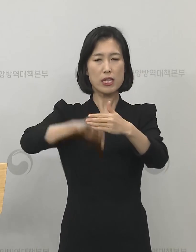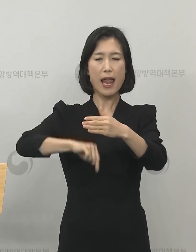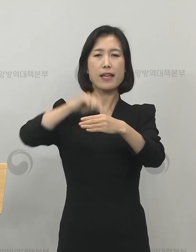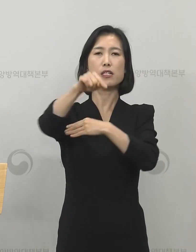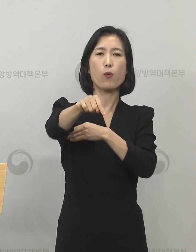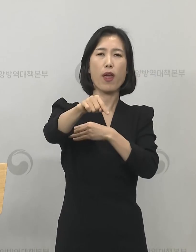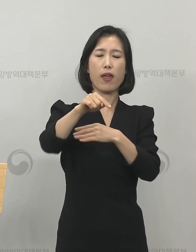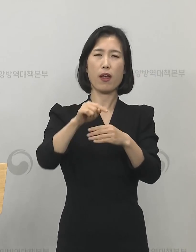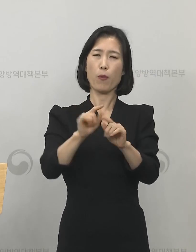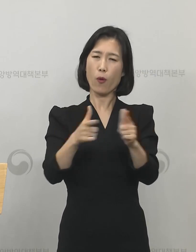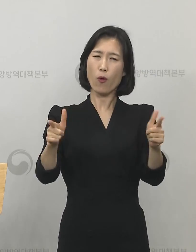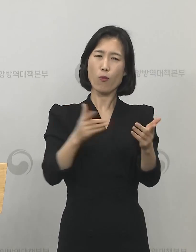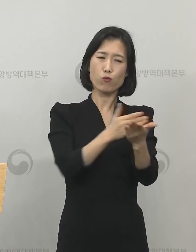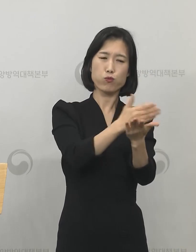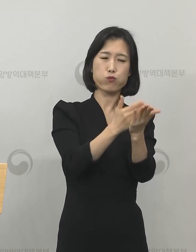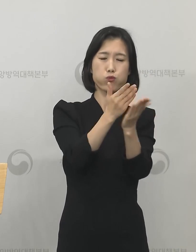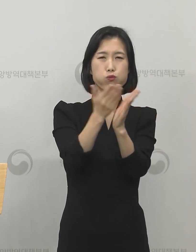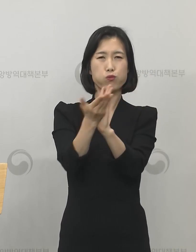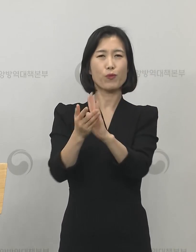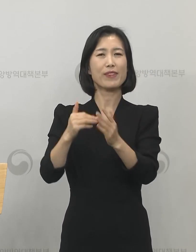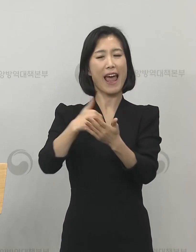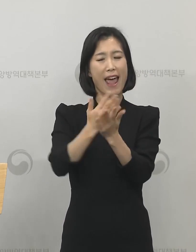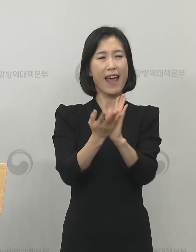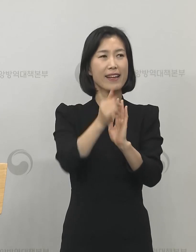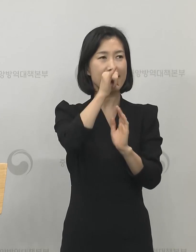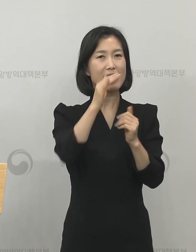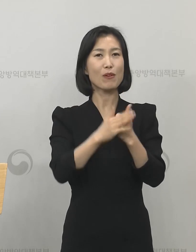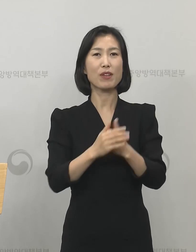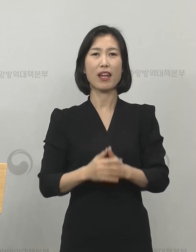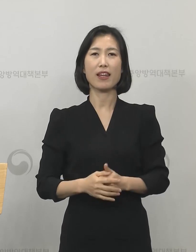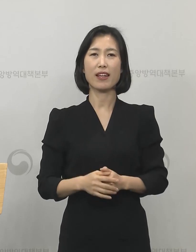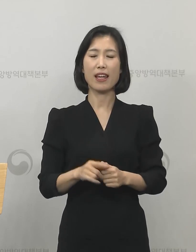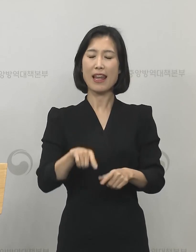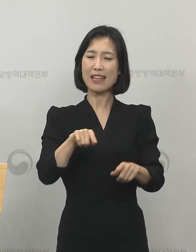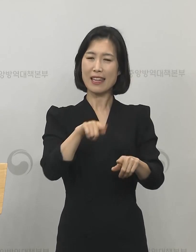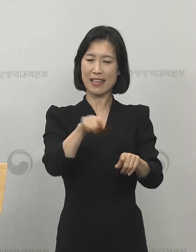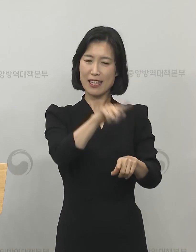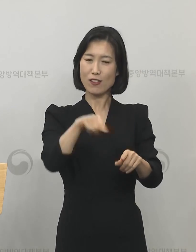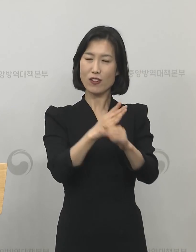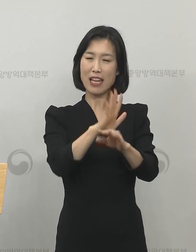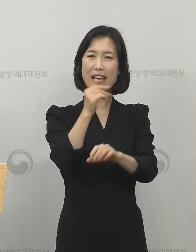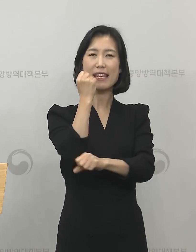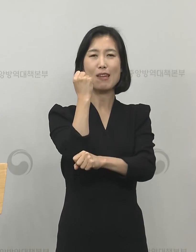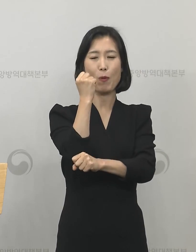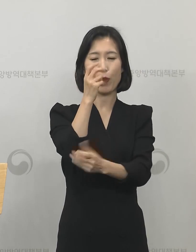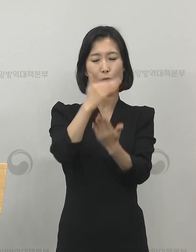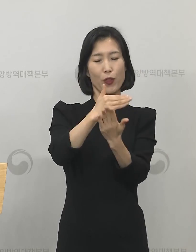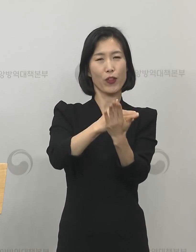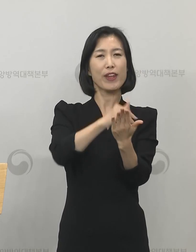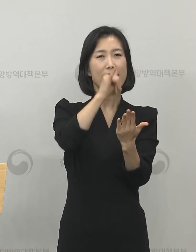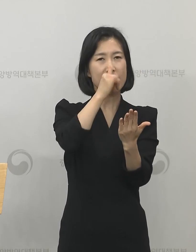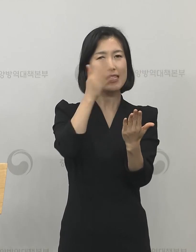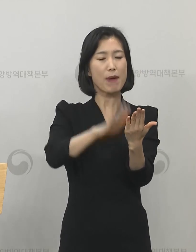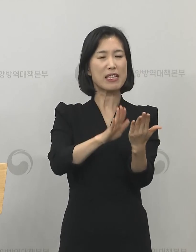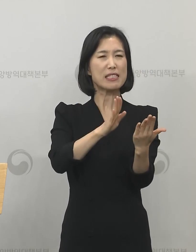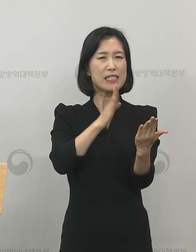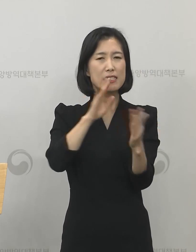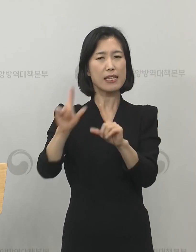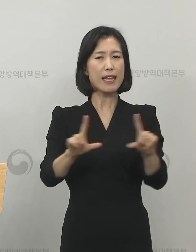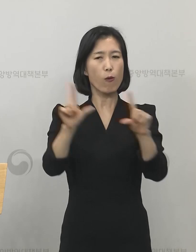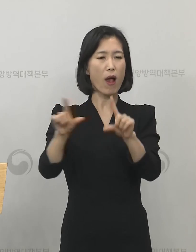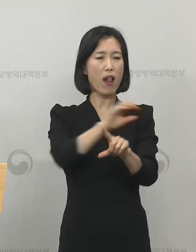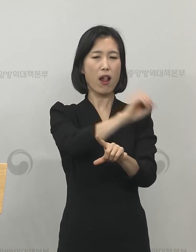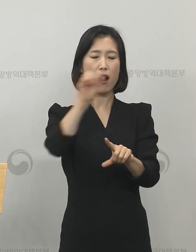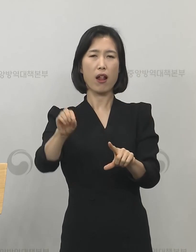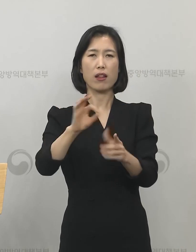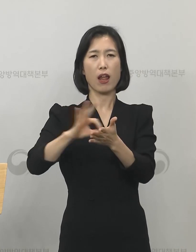될 부분들이 굉장히 분야별로 다양할 수 있기 때문에 기본 지침은 있지만 그거를 실제 일상에 적용하기 위해서 좀 더